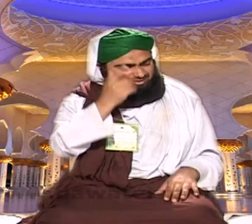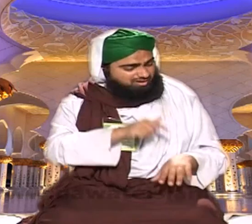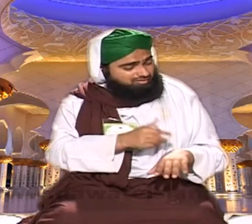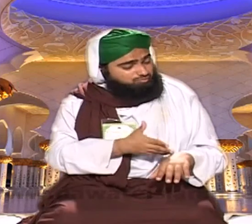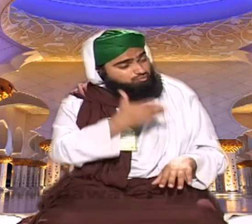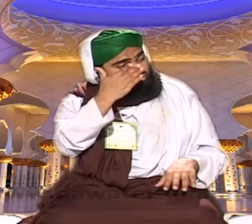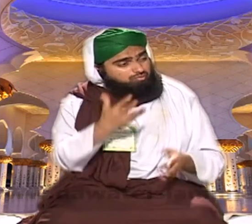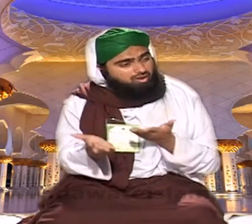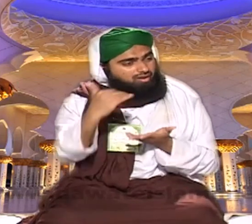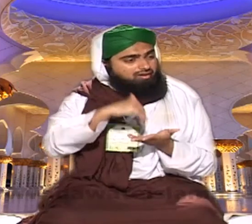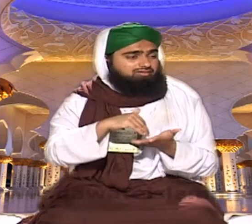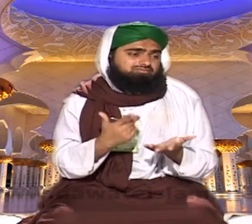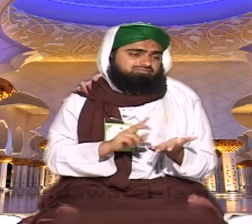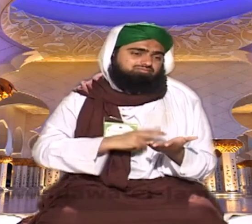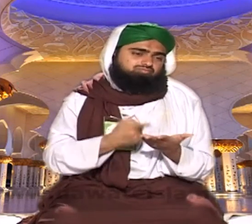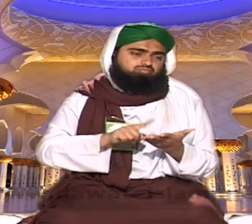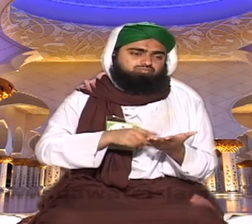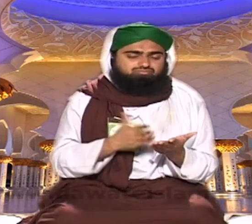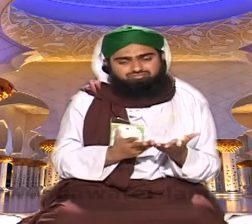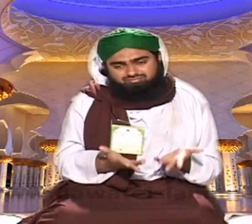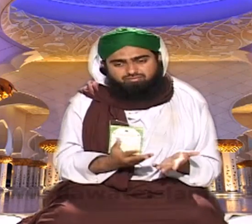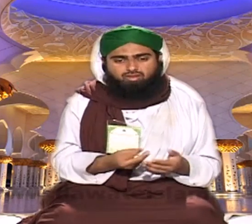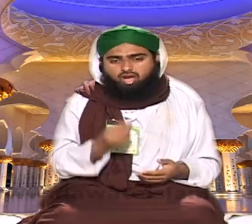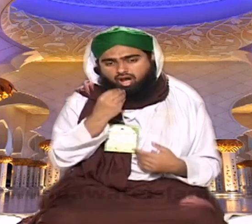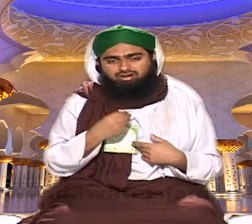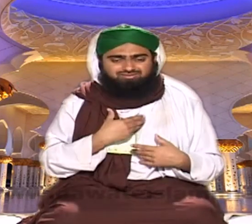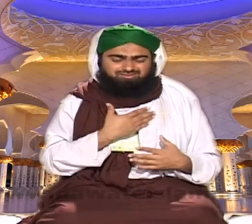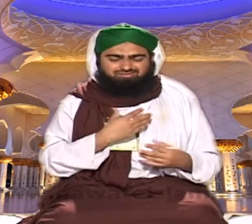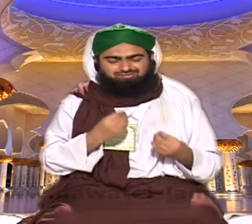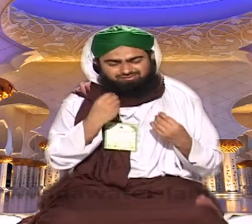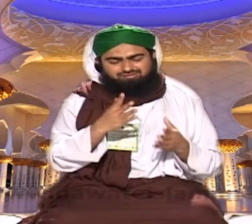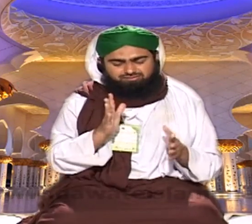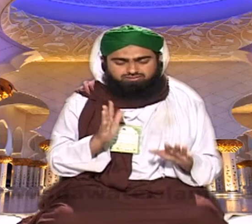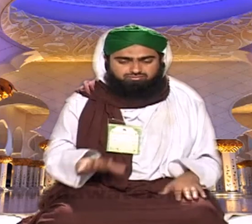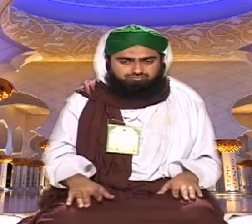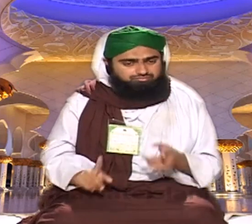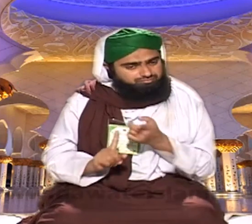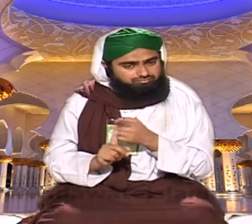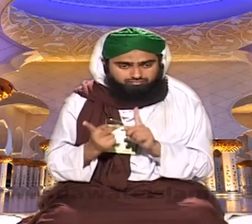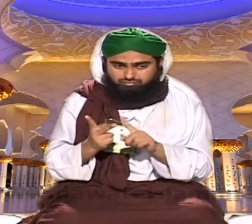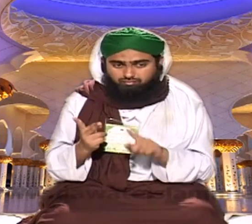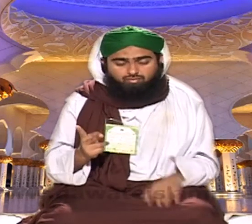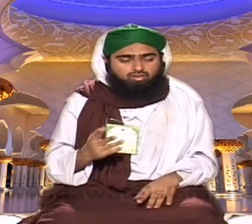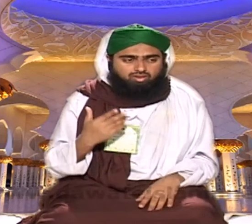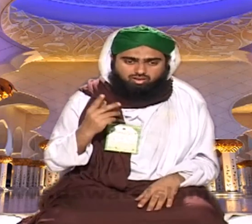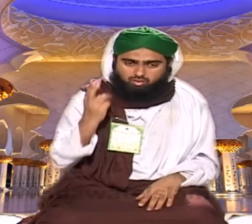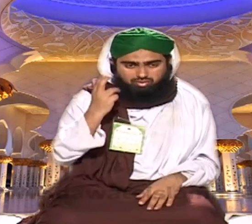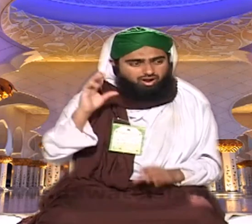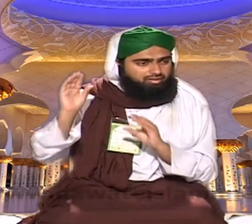پان لیا ہو تو آپ کو جو تو ہوگا ہے یا بڑا لیٹ کر دیا تمہیں اور میں پان سرے سے لاؤ ہی نا میں